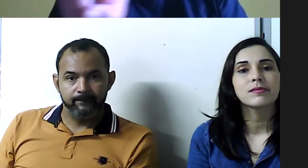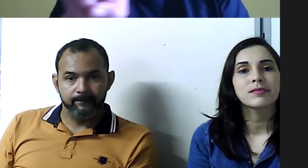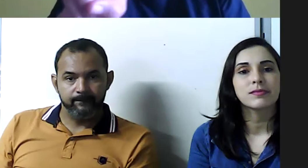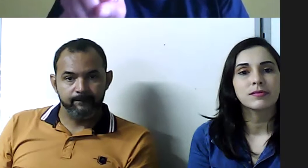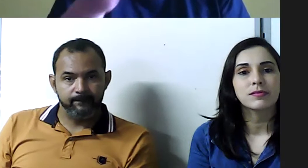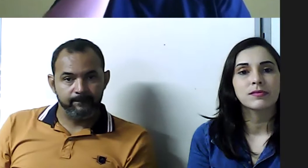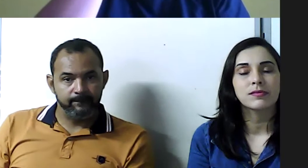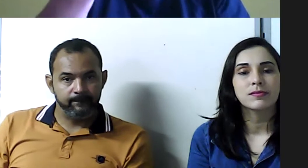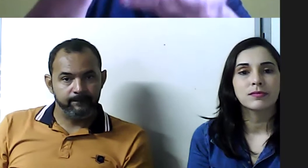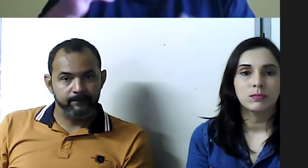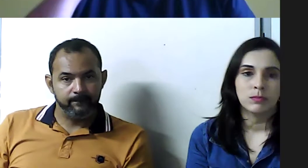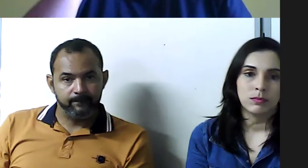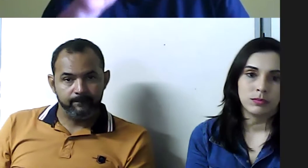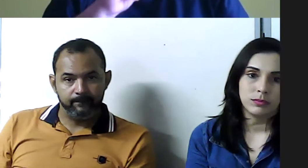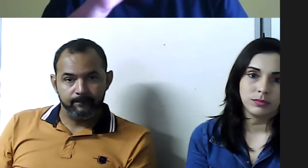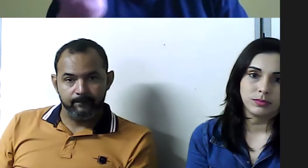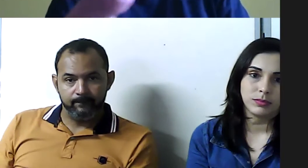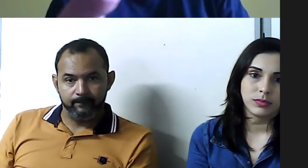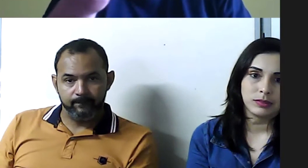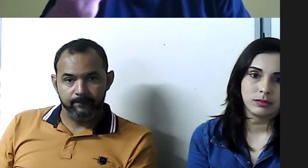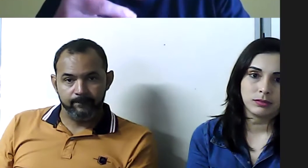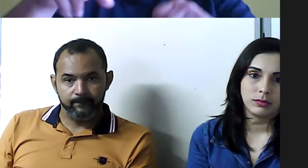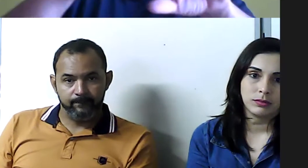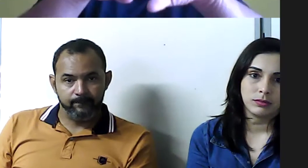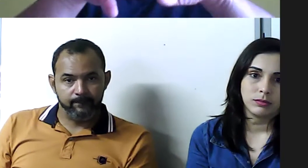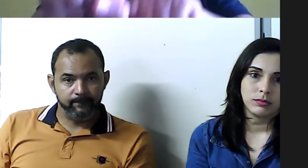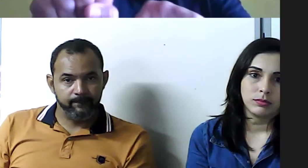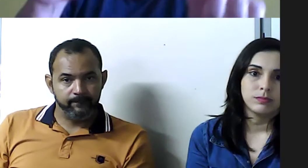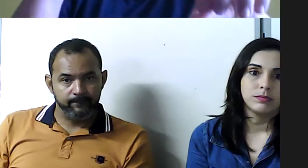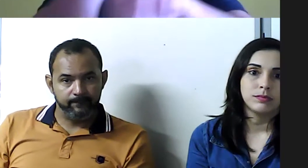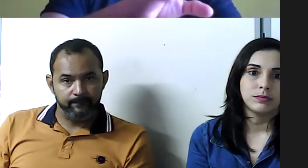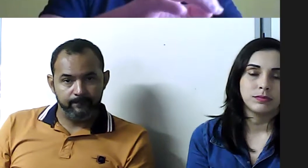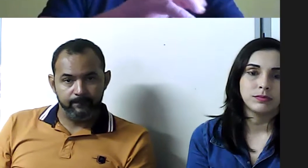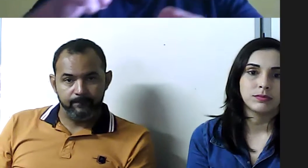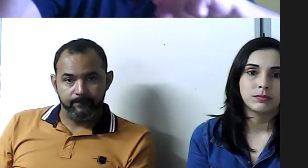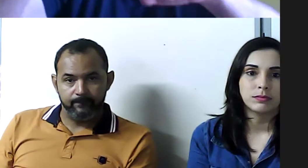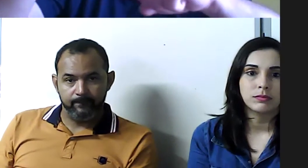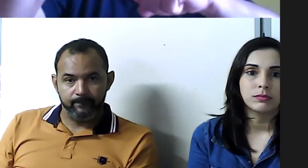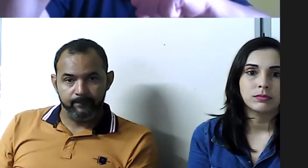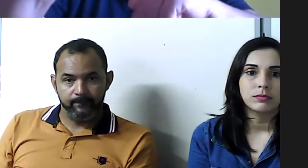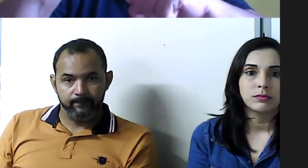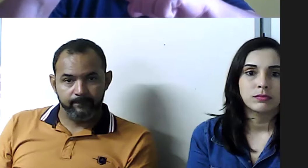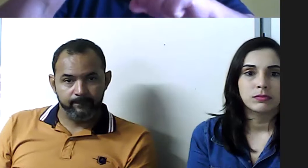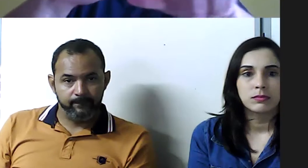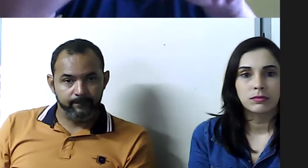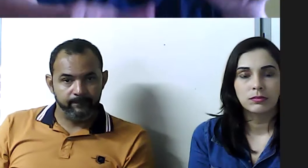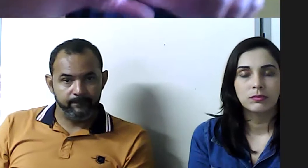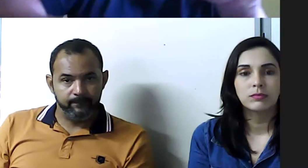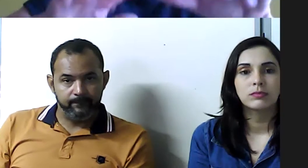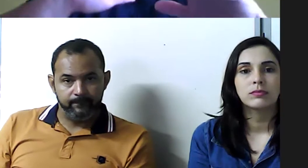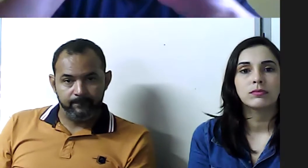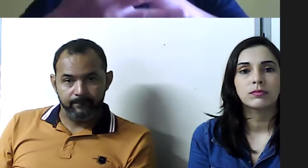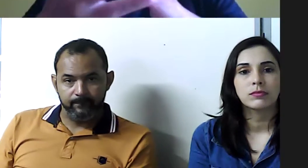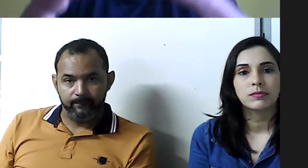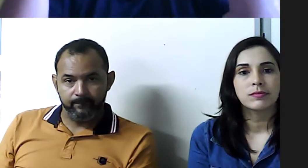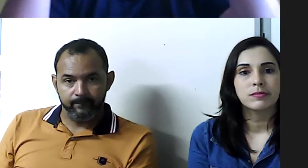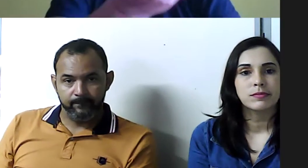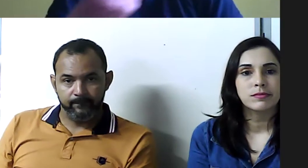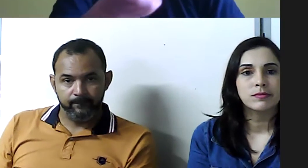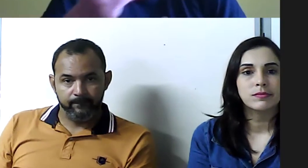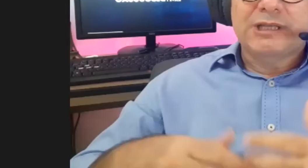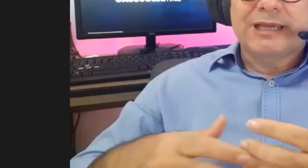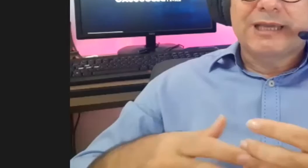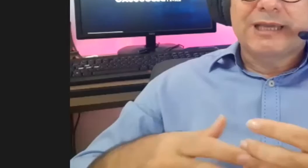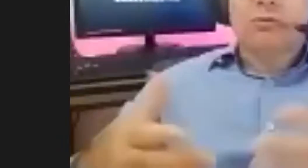formados e tem pós-graduação em letras e em libras, coisa bacana, parabéns aos dois.